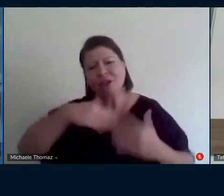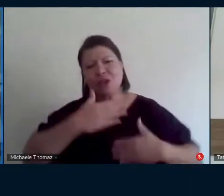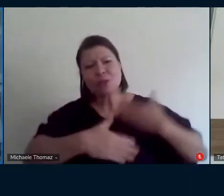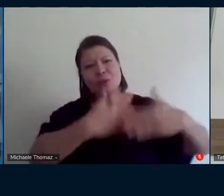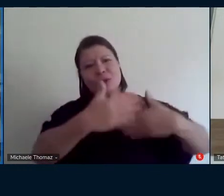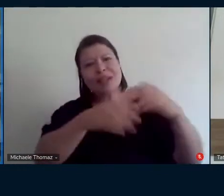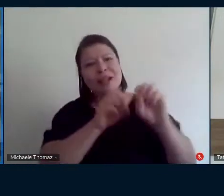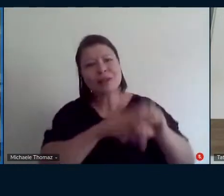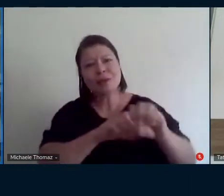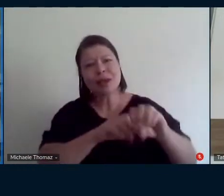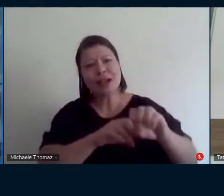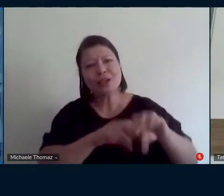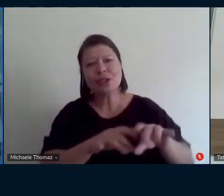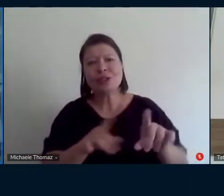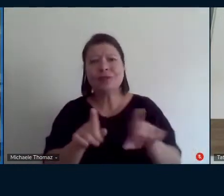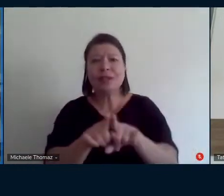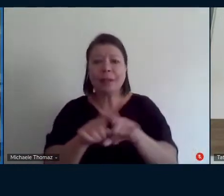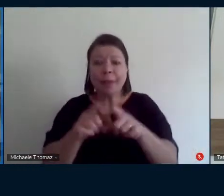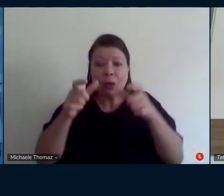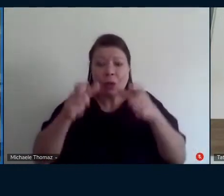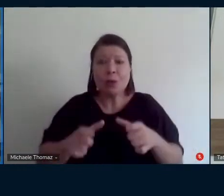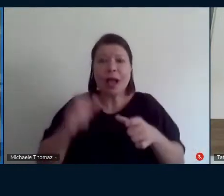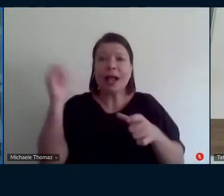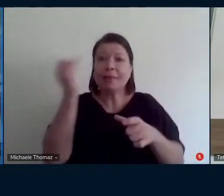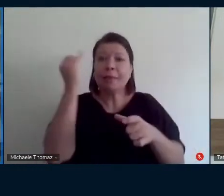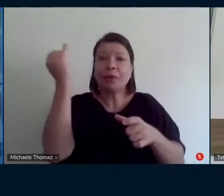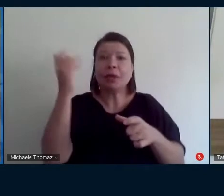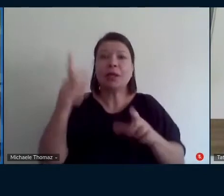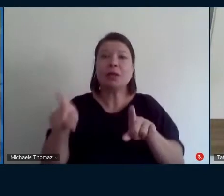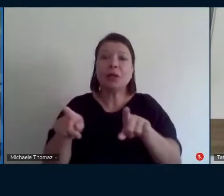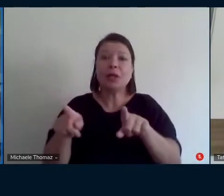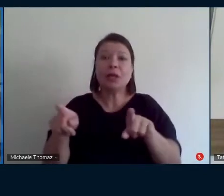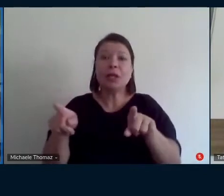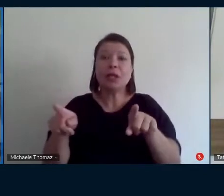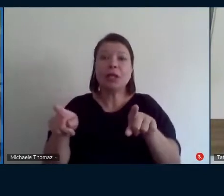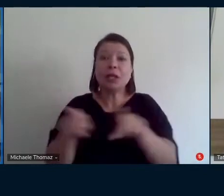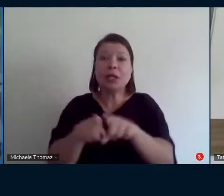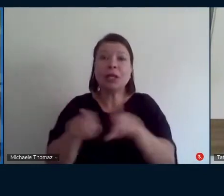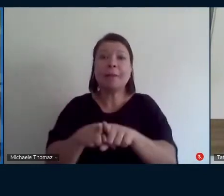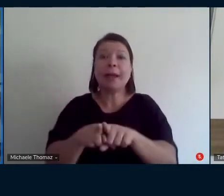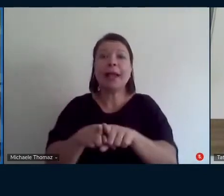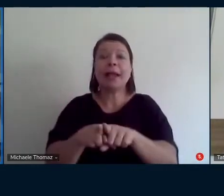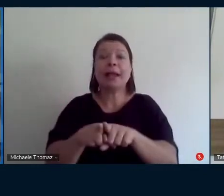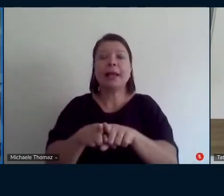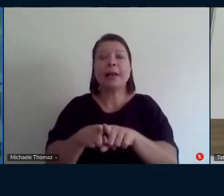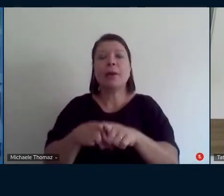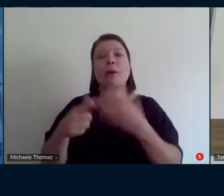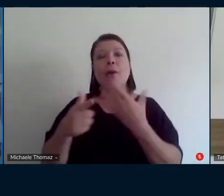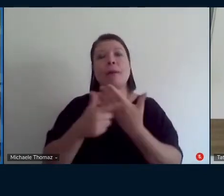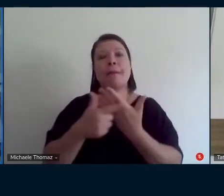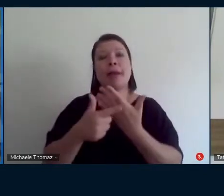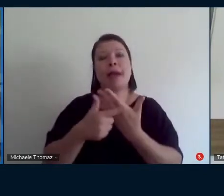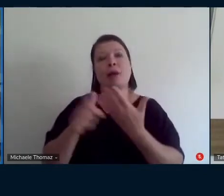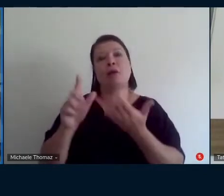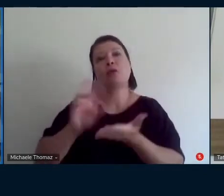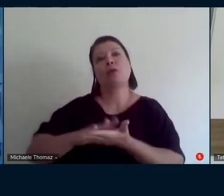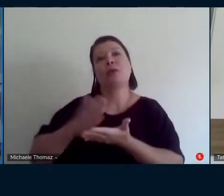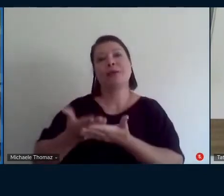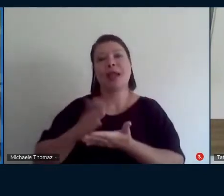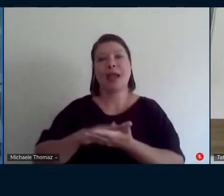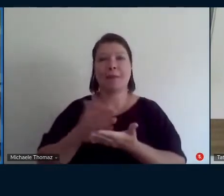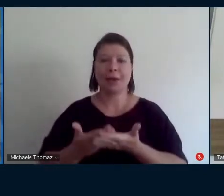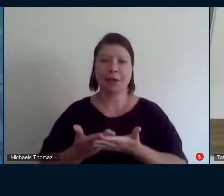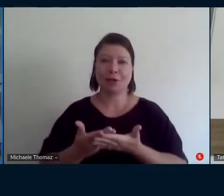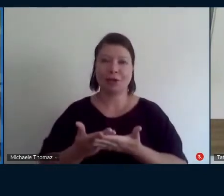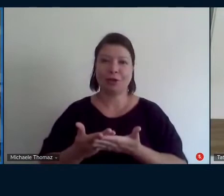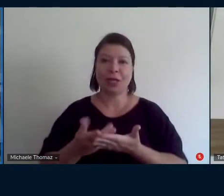ressignificação do lugar do intérprete e você descortina um processo de invisibilização dos estudos que é